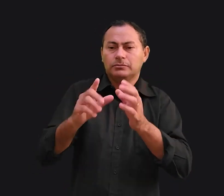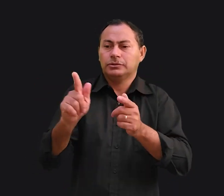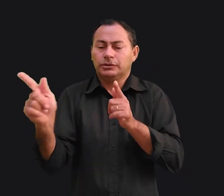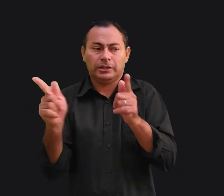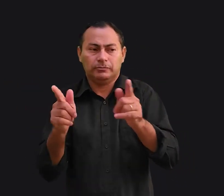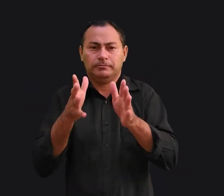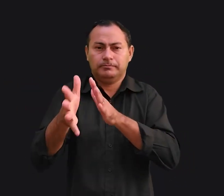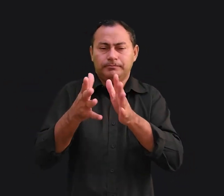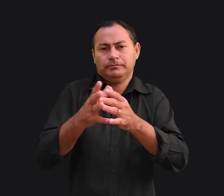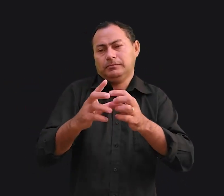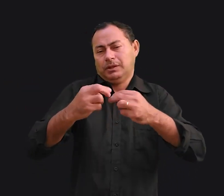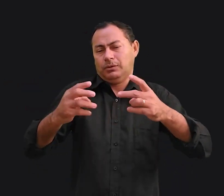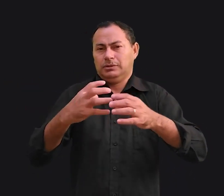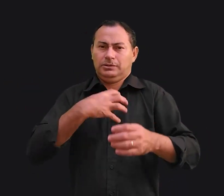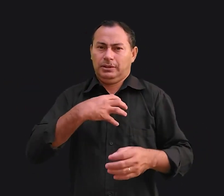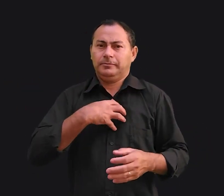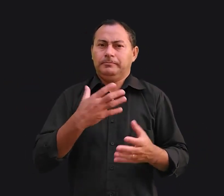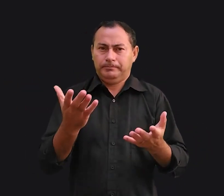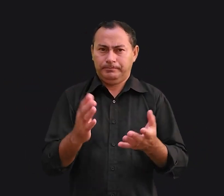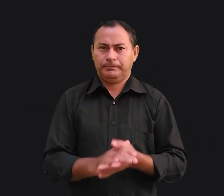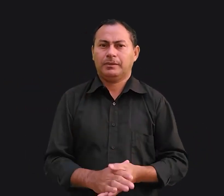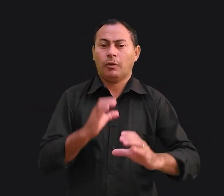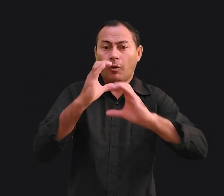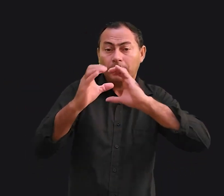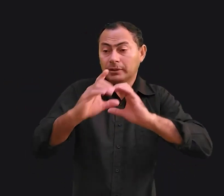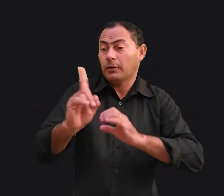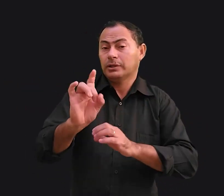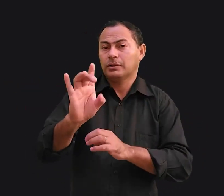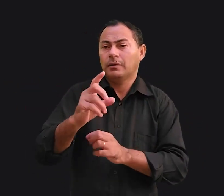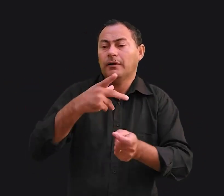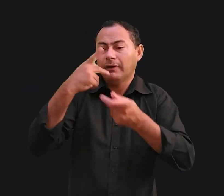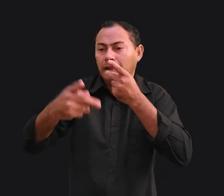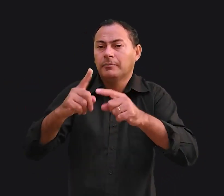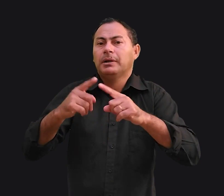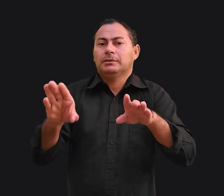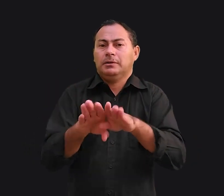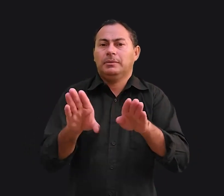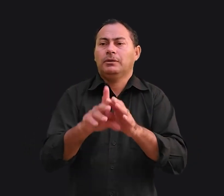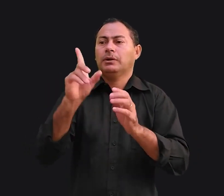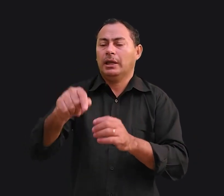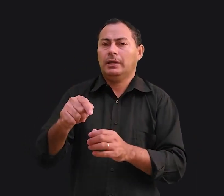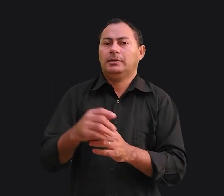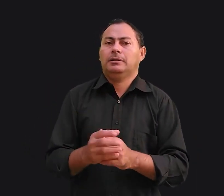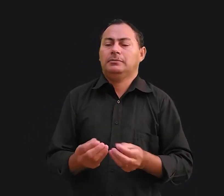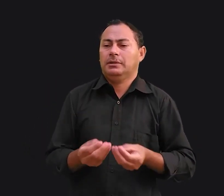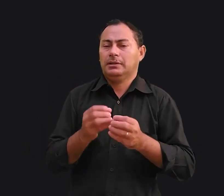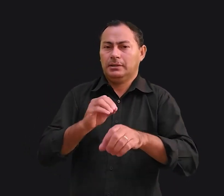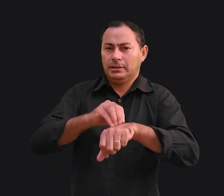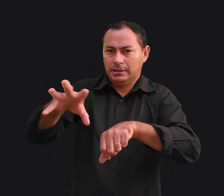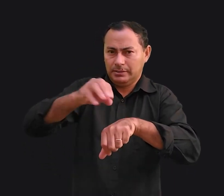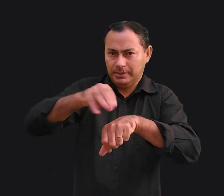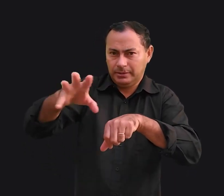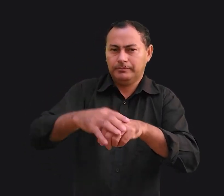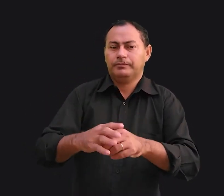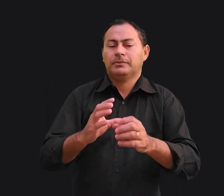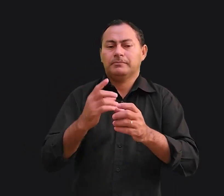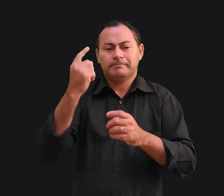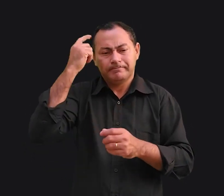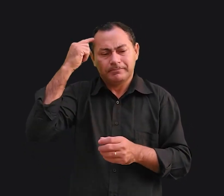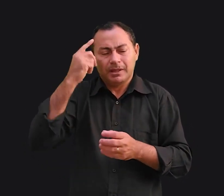gestos e em coisas desse tipo. Comunicação não é só o que foi dito, mas também o que foi transmitido, a impressão que foi